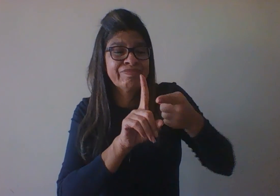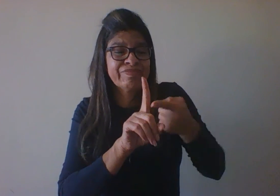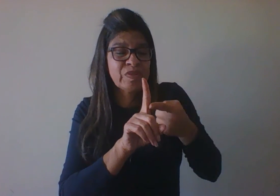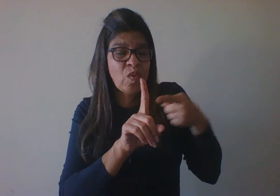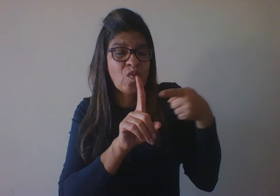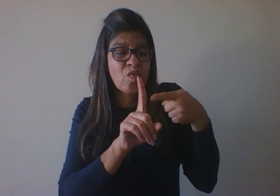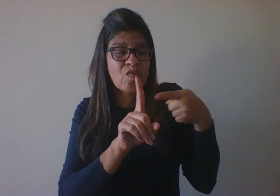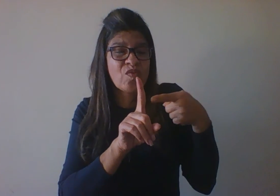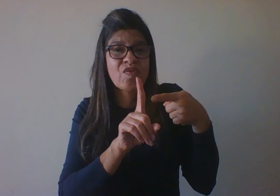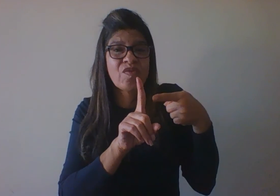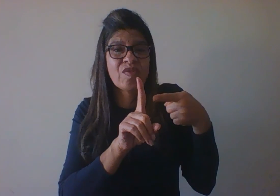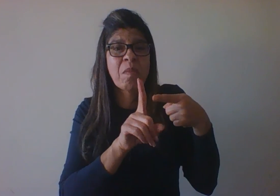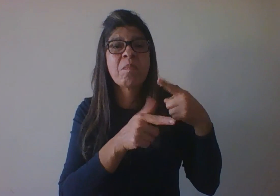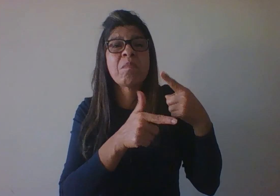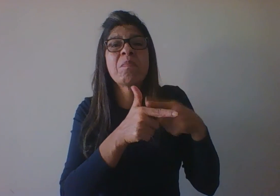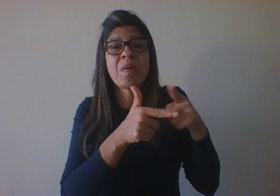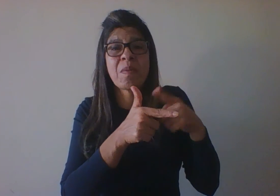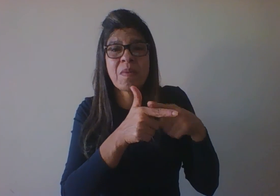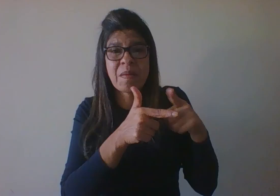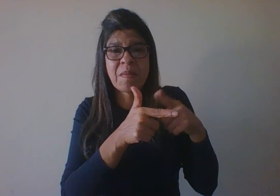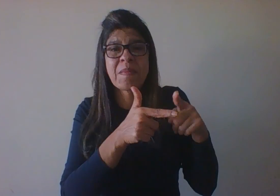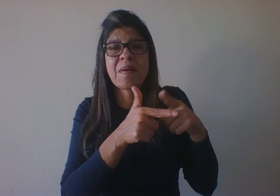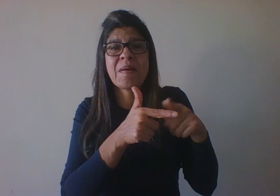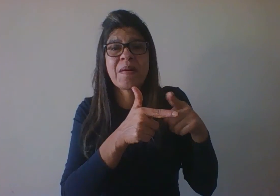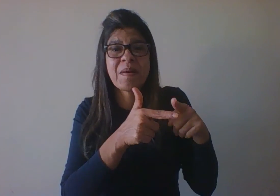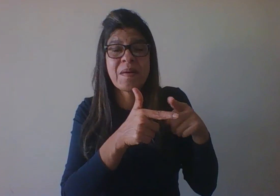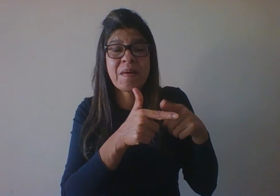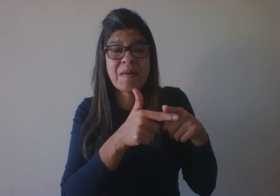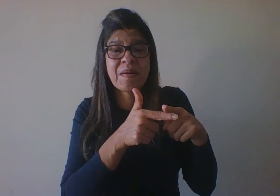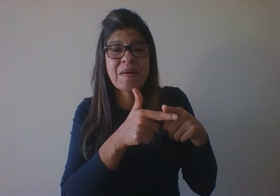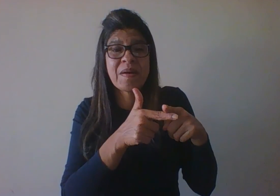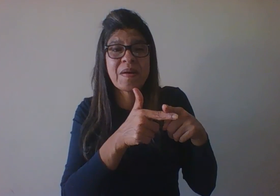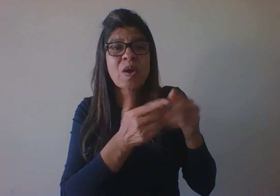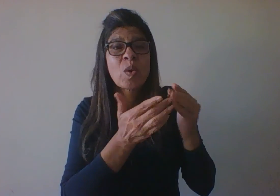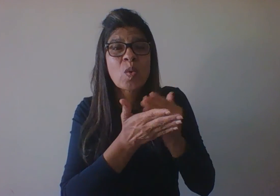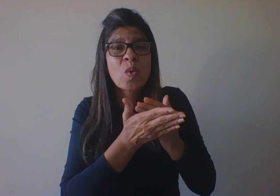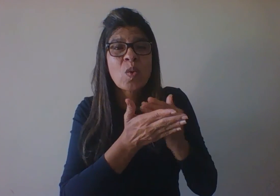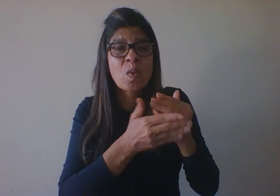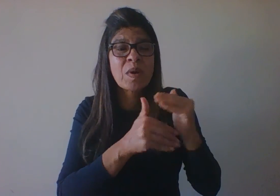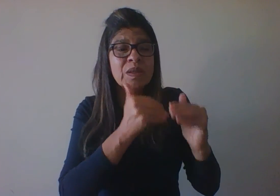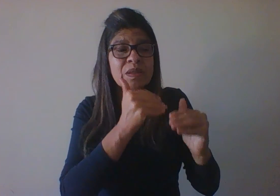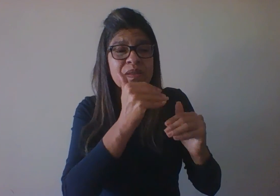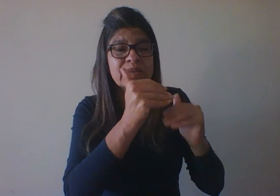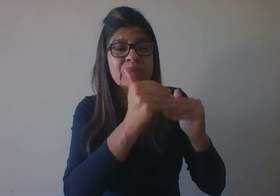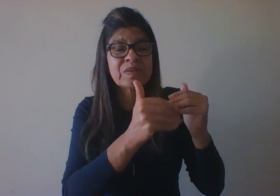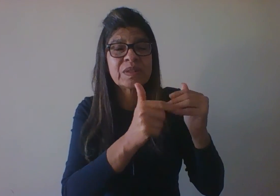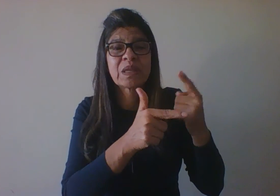que já nasça com problemas ou que seja que já começa a se desenvolver com problemas. Então, por exemplo,